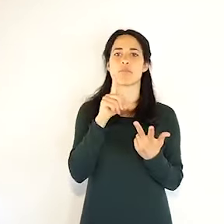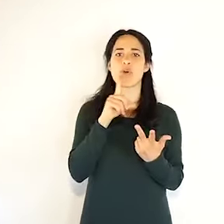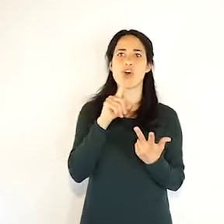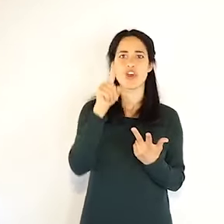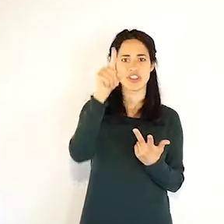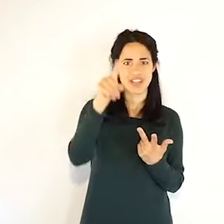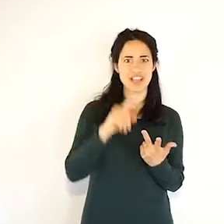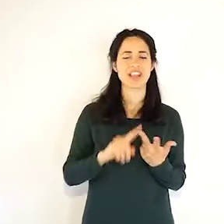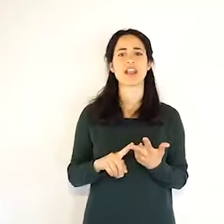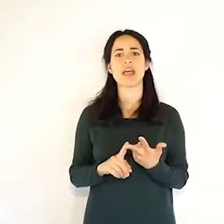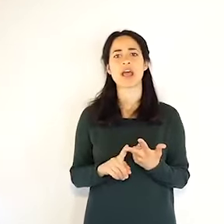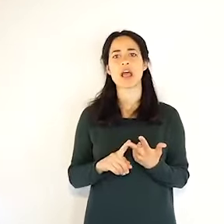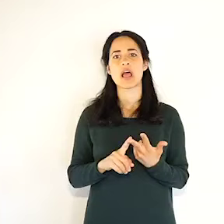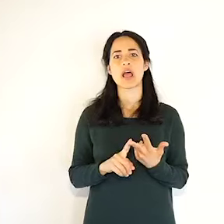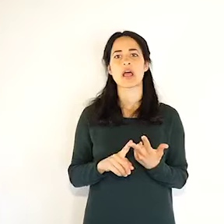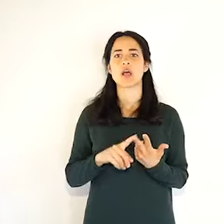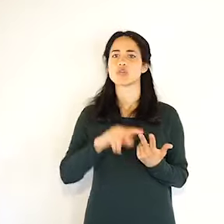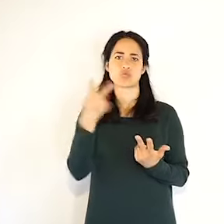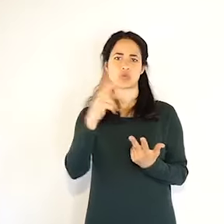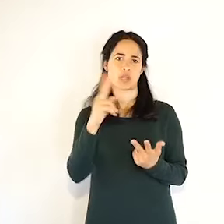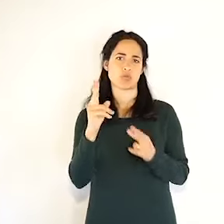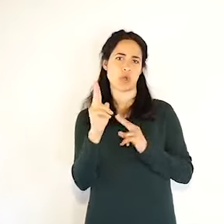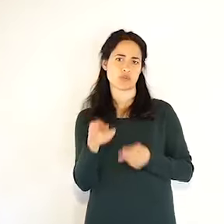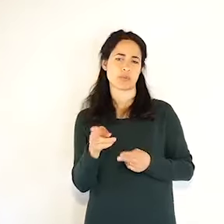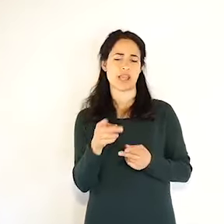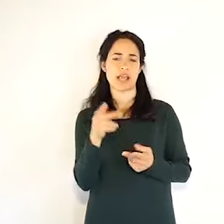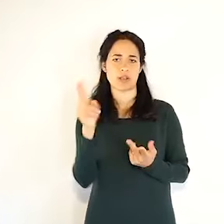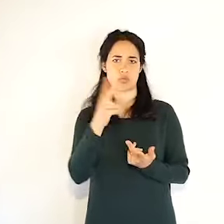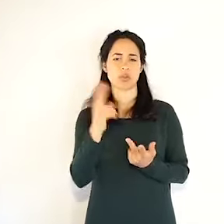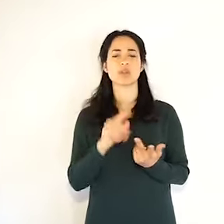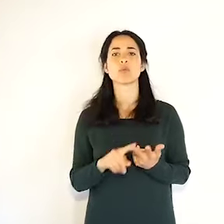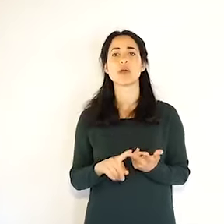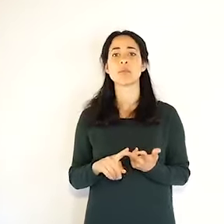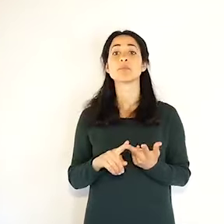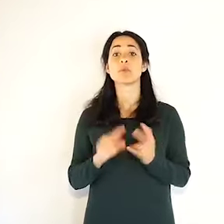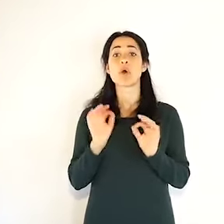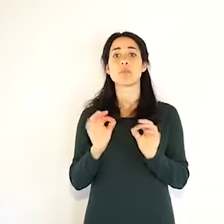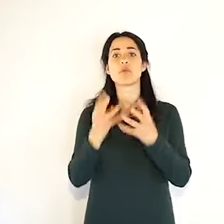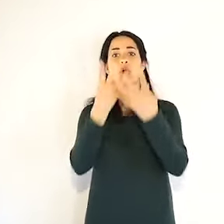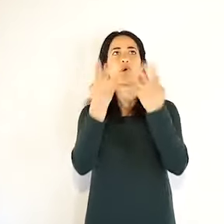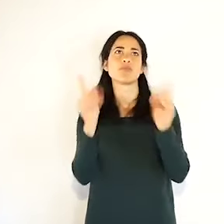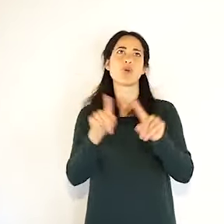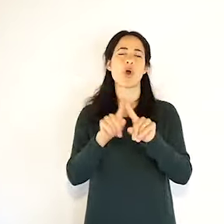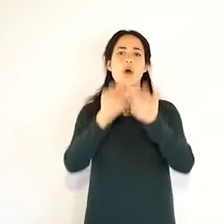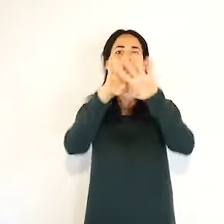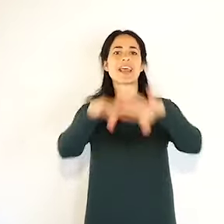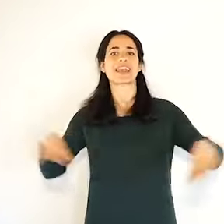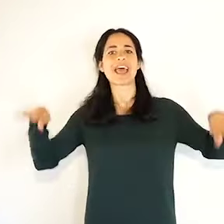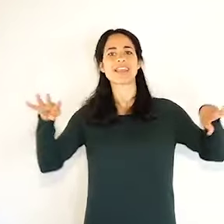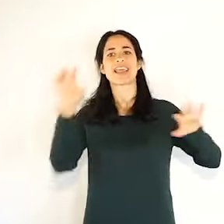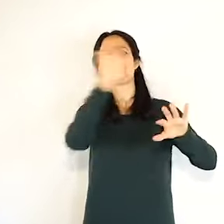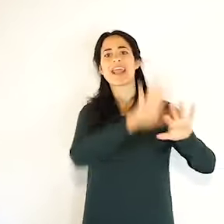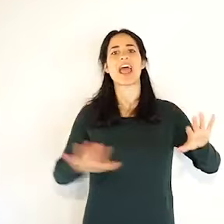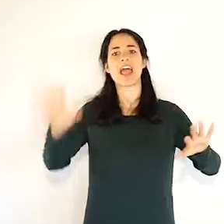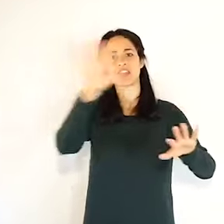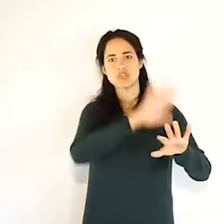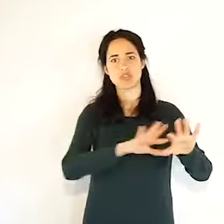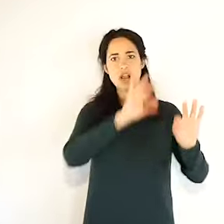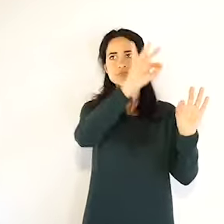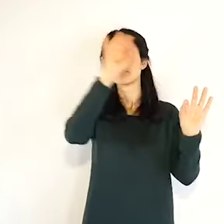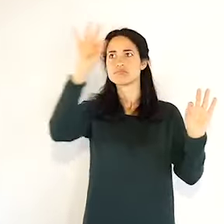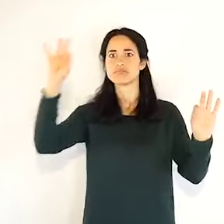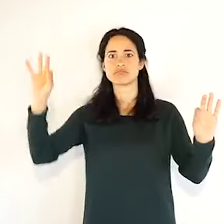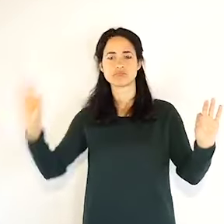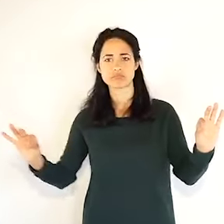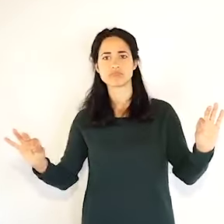regione, per tutto il resto del paese, esattamente come siamo abituati a fare in questa regione, e cioè a fare in modo che i letti non